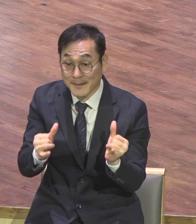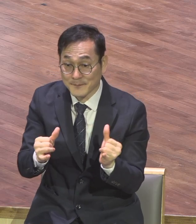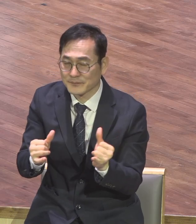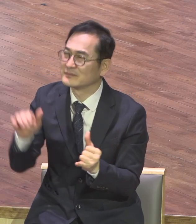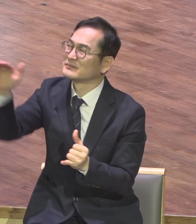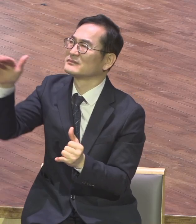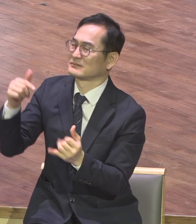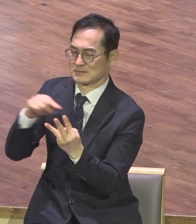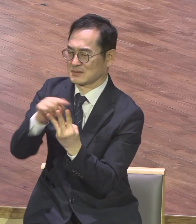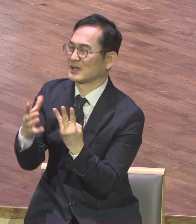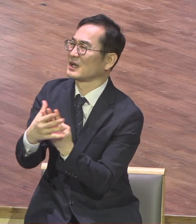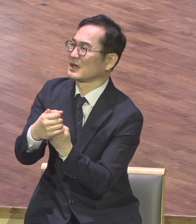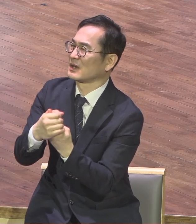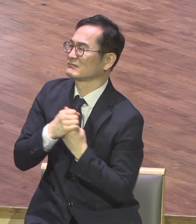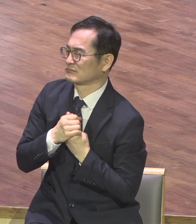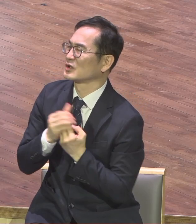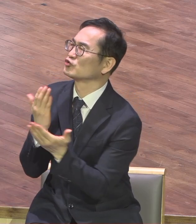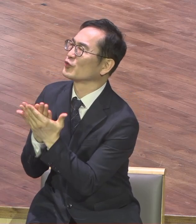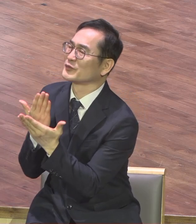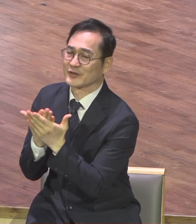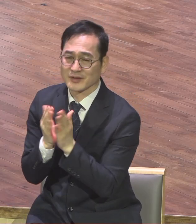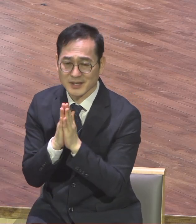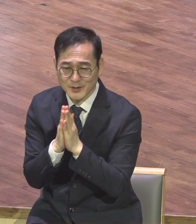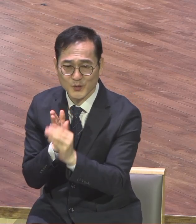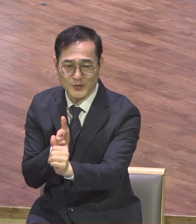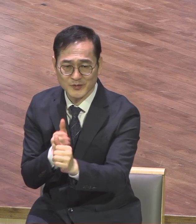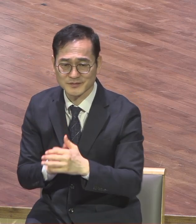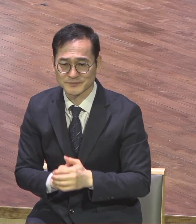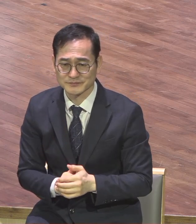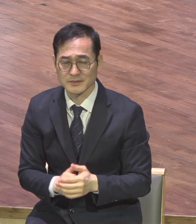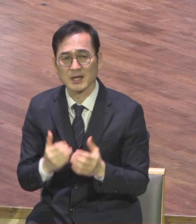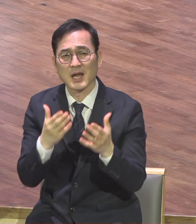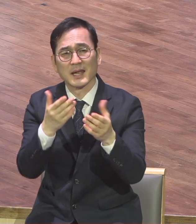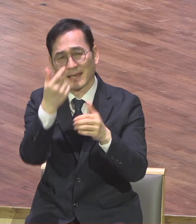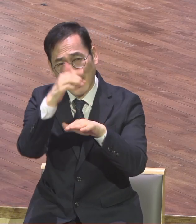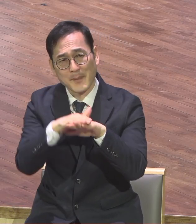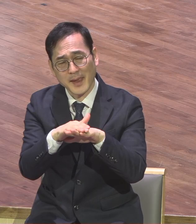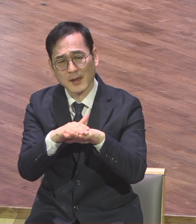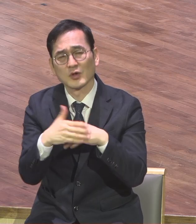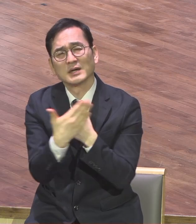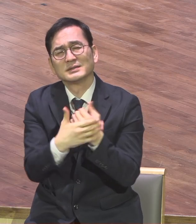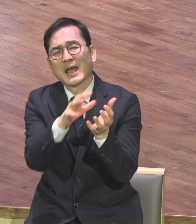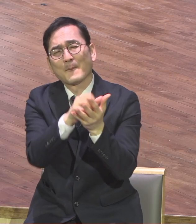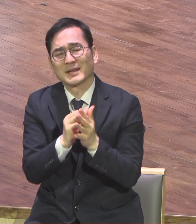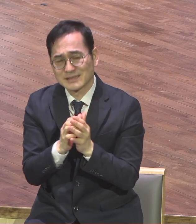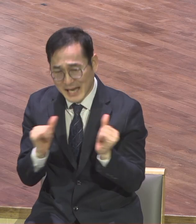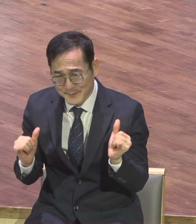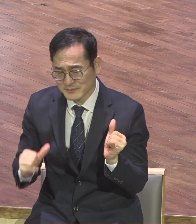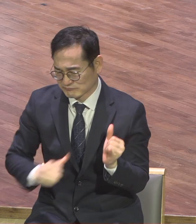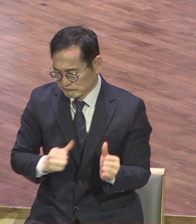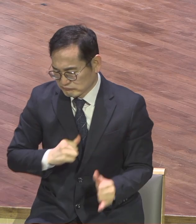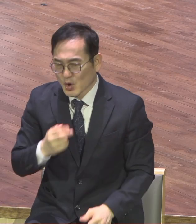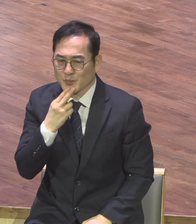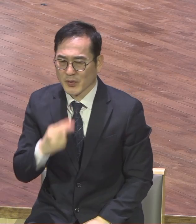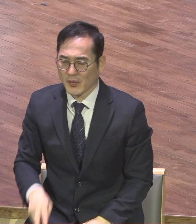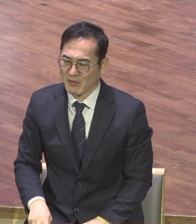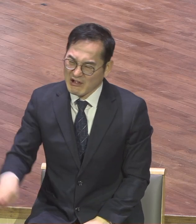은혜를 받으면 삐칠 수가 없지요 은혜를 못 받으니까 삐치지 은혜 받으면 삐칠 수가 없지요 그런